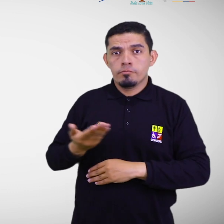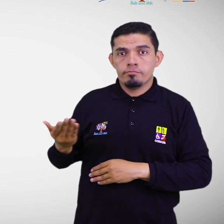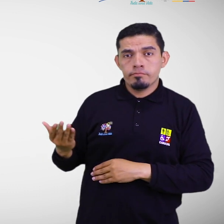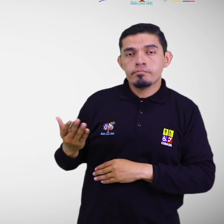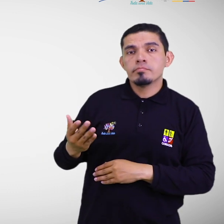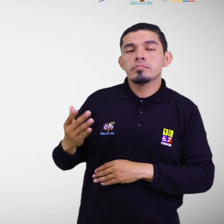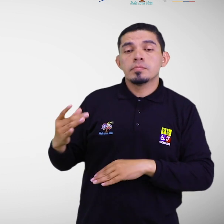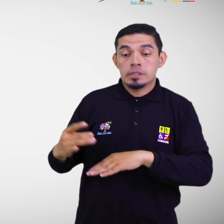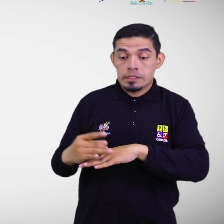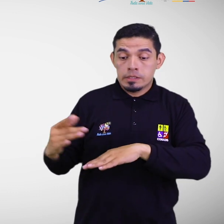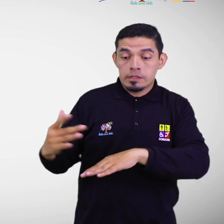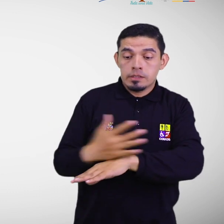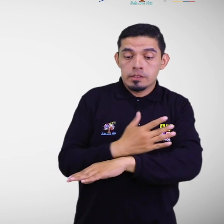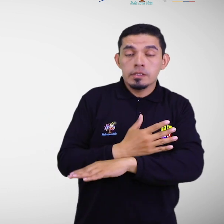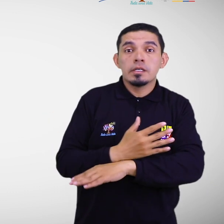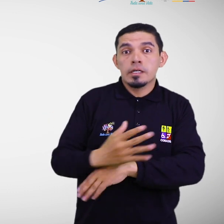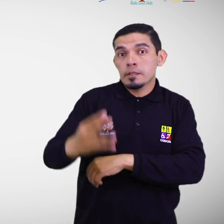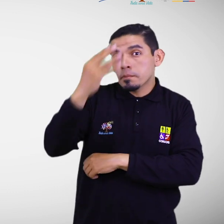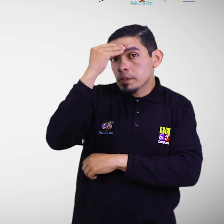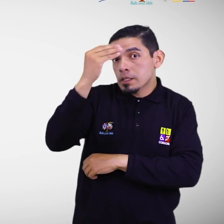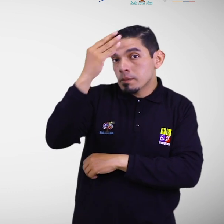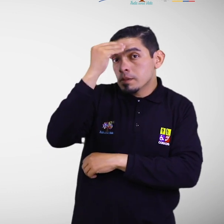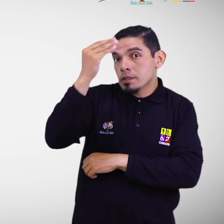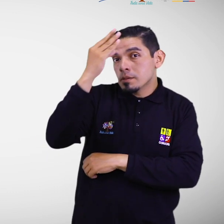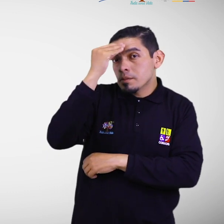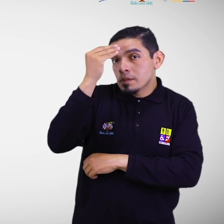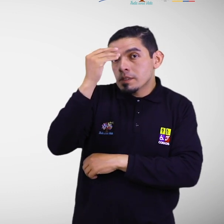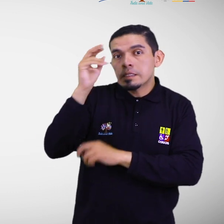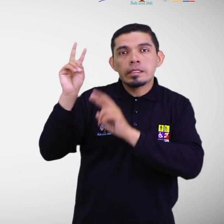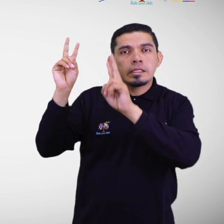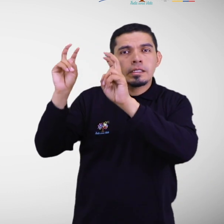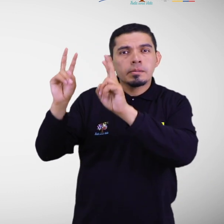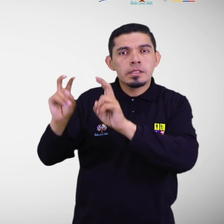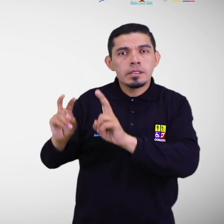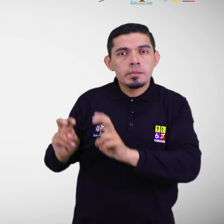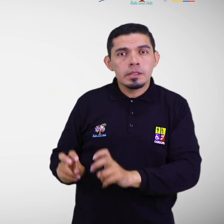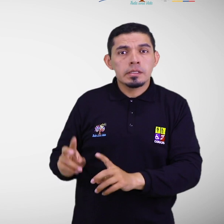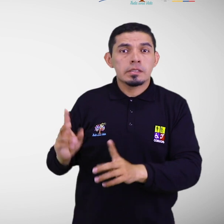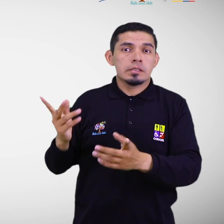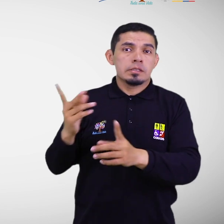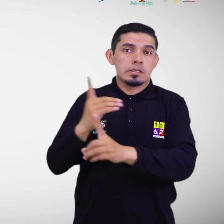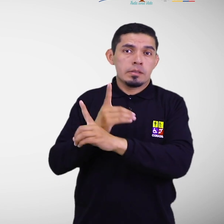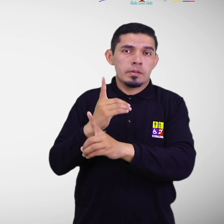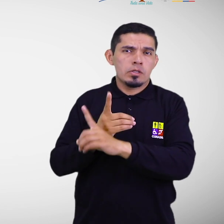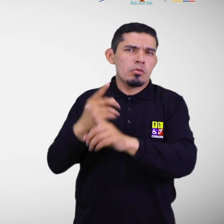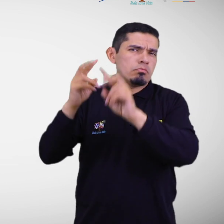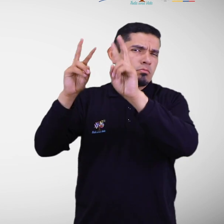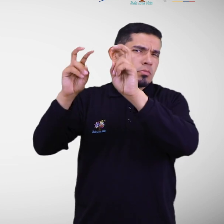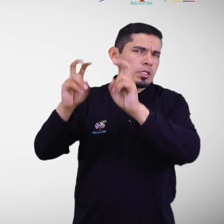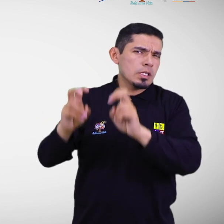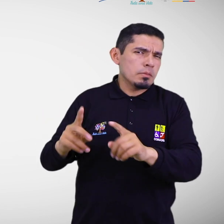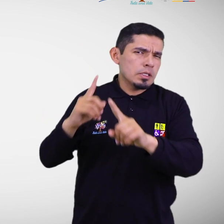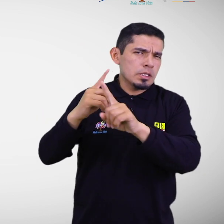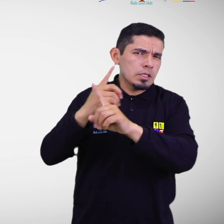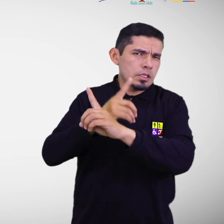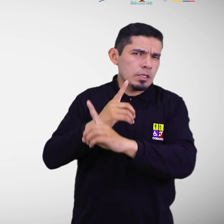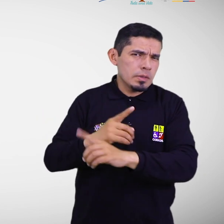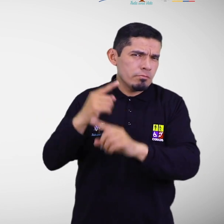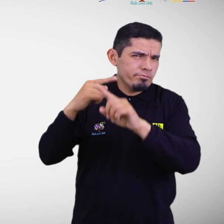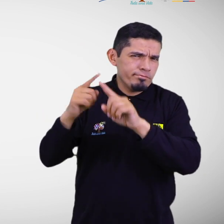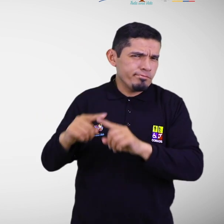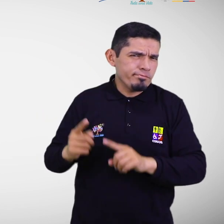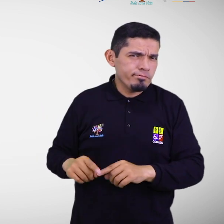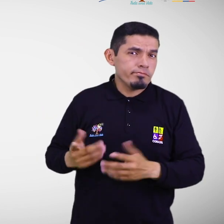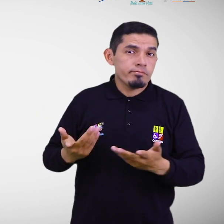sensibilización en discapacidades. Así como cursos de capacitación en temática variada del ámbito de la discapacidad.